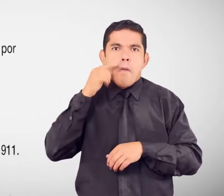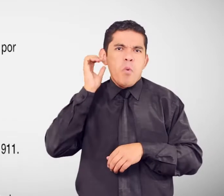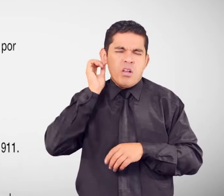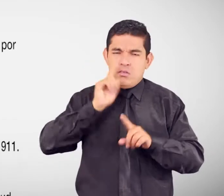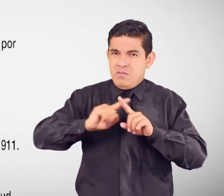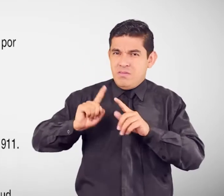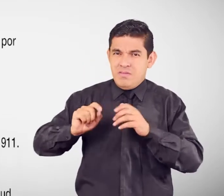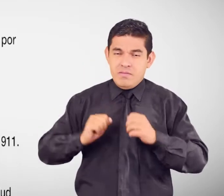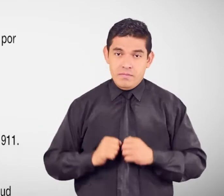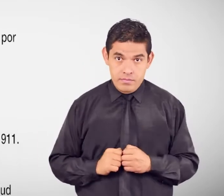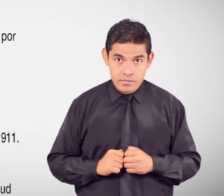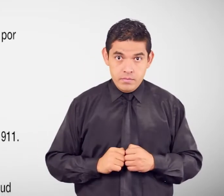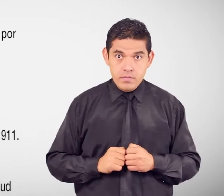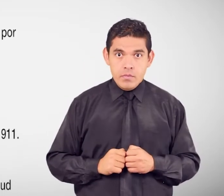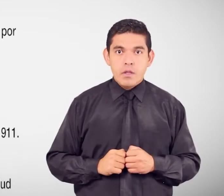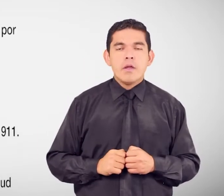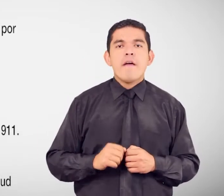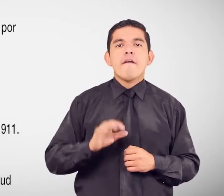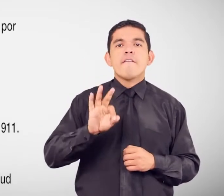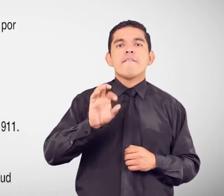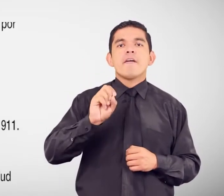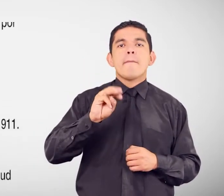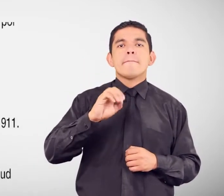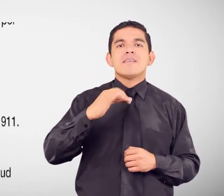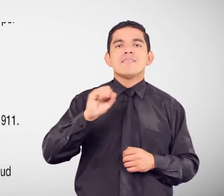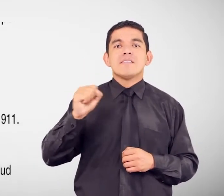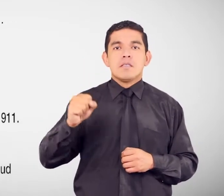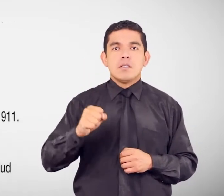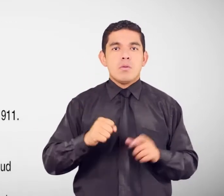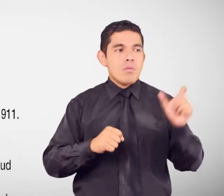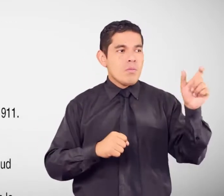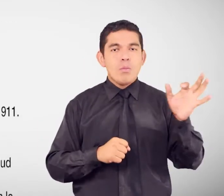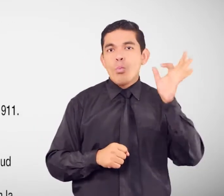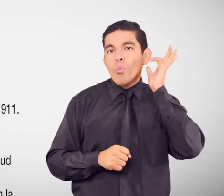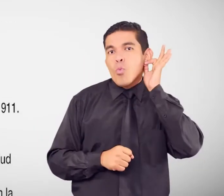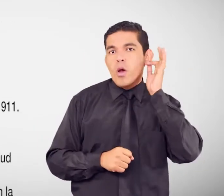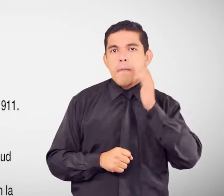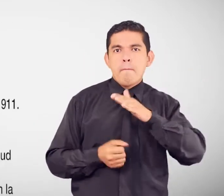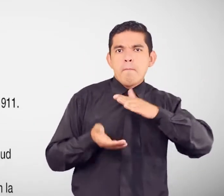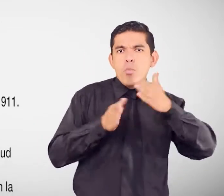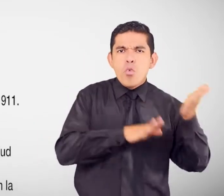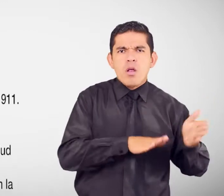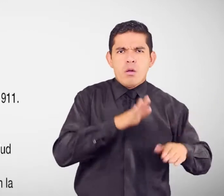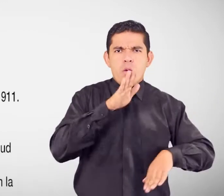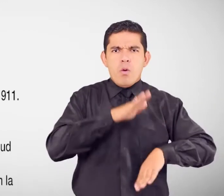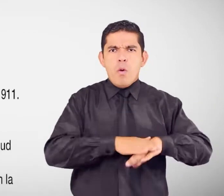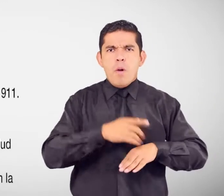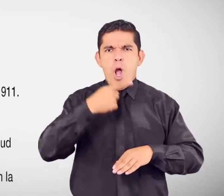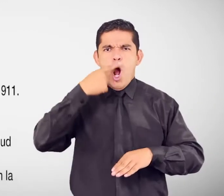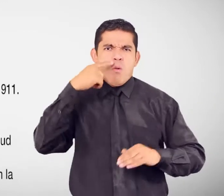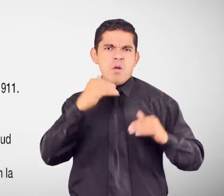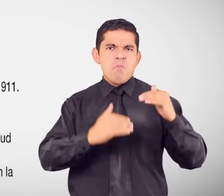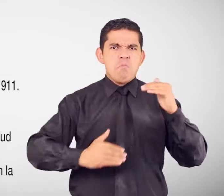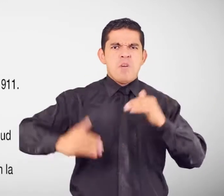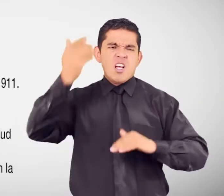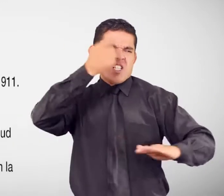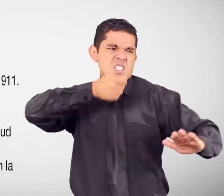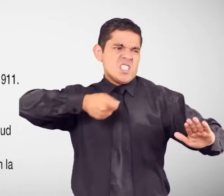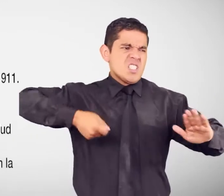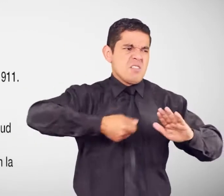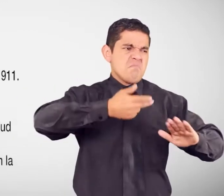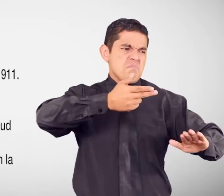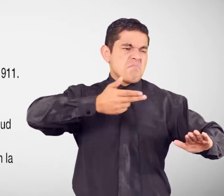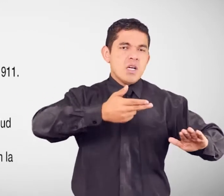Debido a actos violentos Ejercidos en su contra ¿Qué se debe hacer? En caso de emergencia Llama al